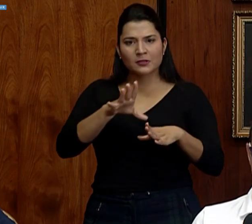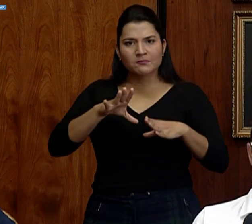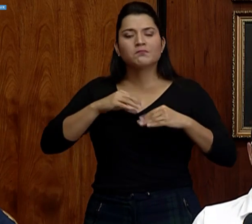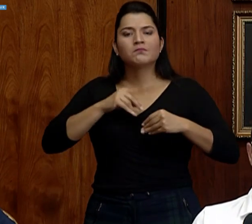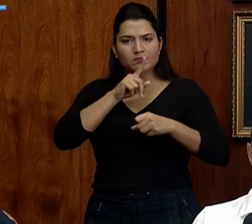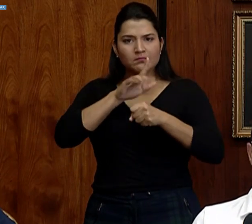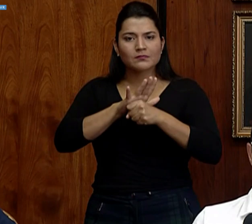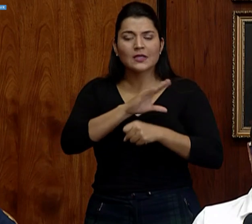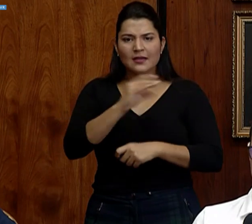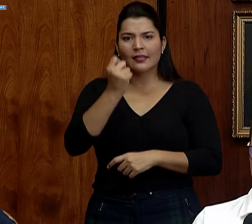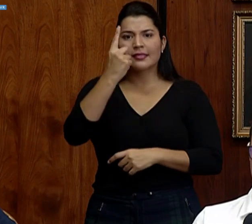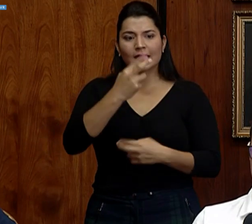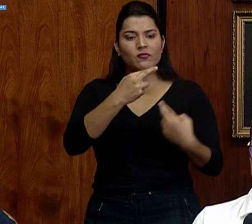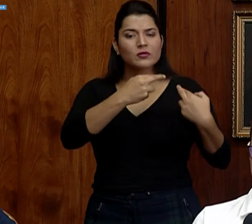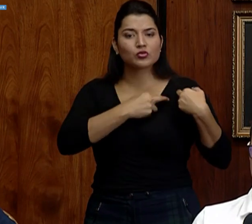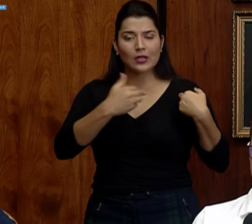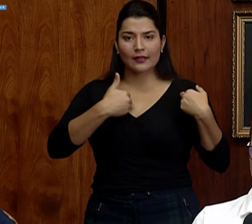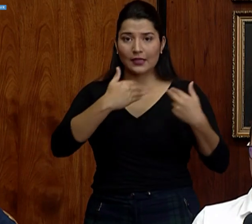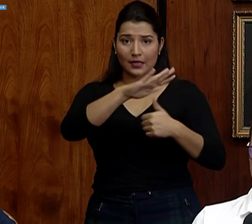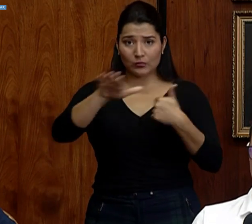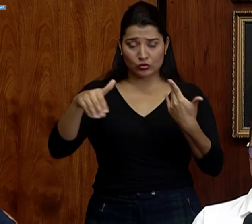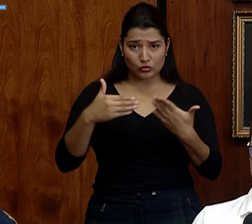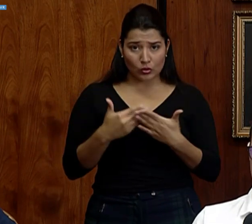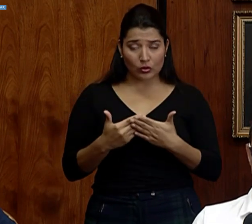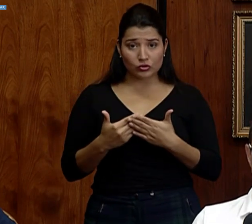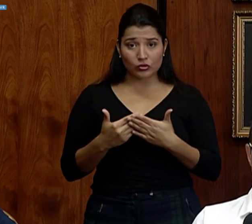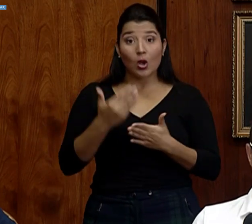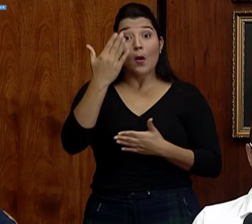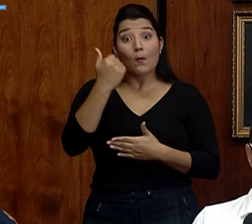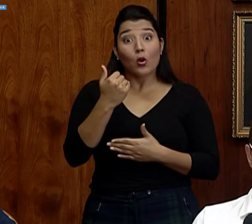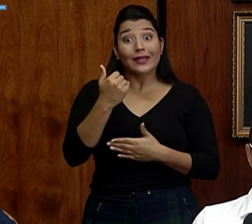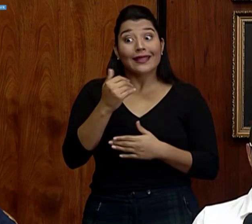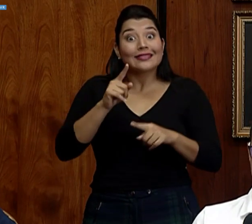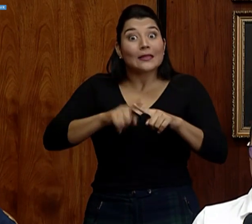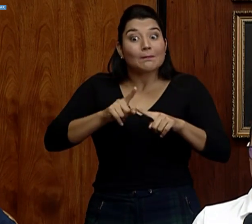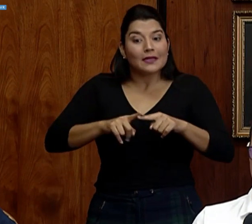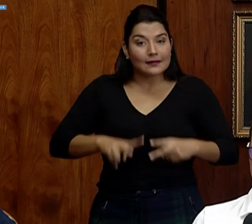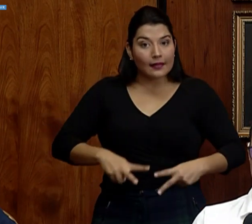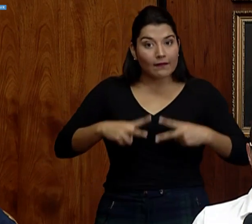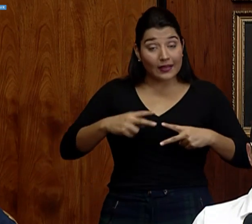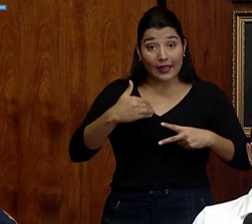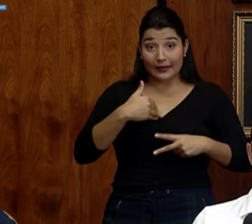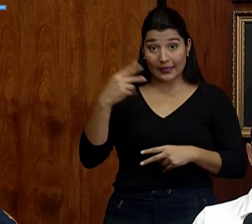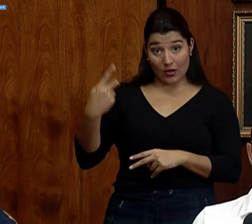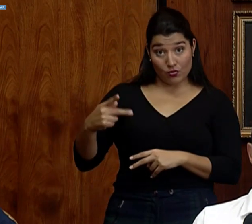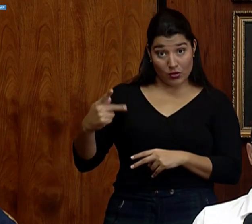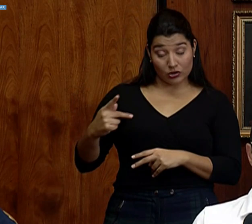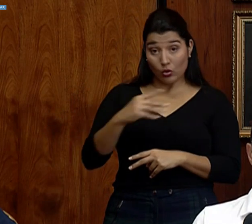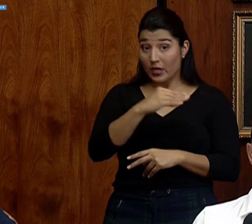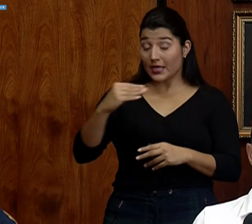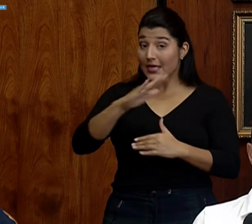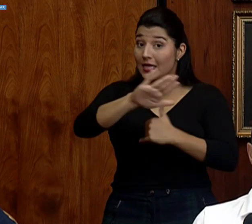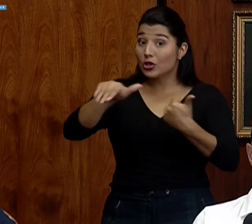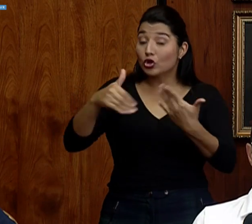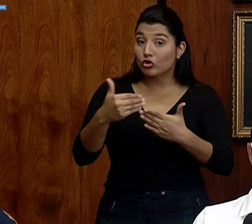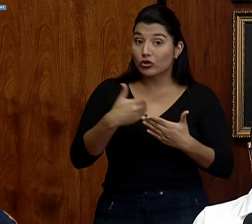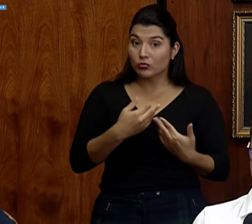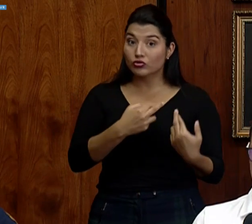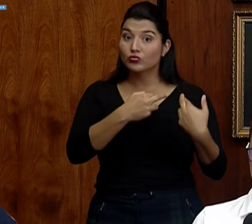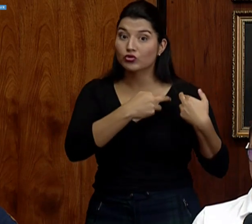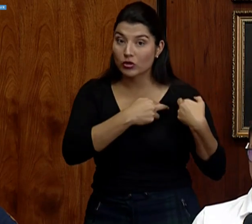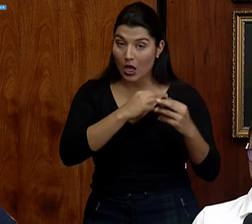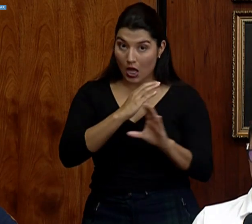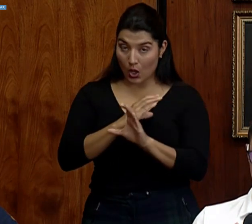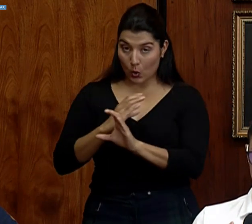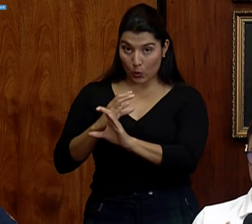saben la responsabilidad que estamos llevando todos, porque aquí son vidas que están en juego y que somos todos los que estamos llevando eso en las espaldas.